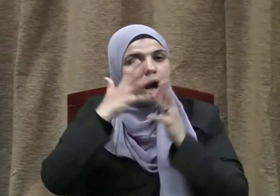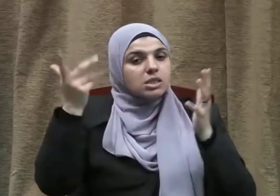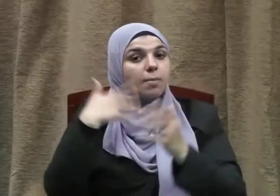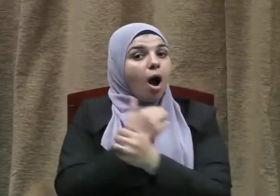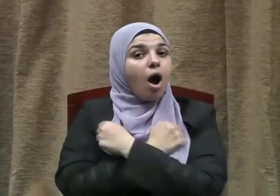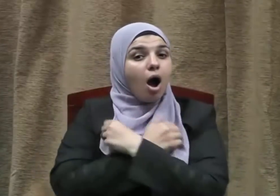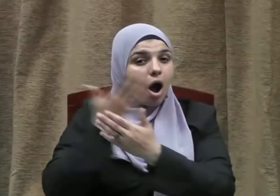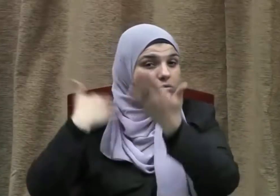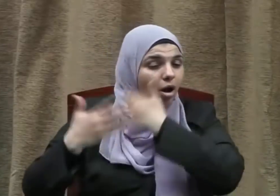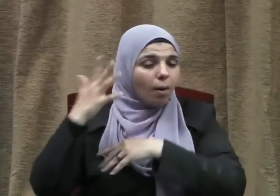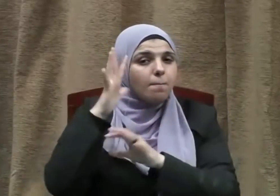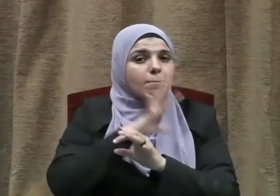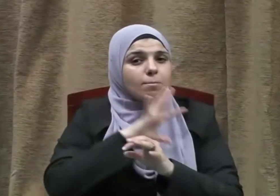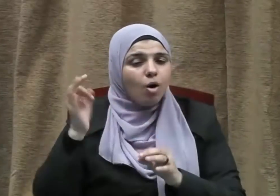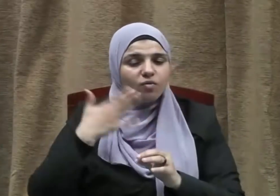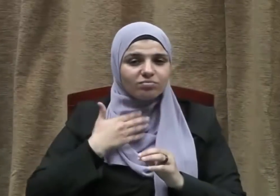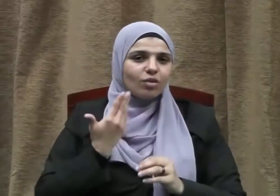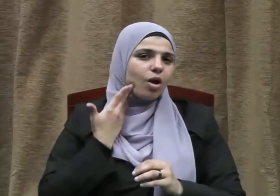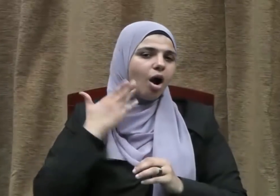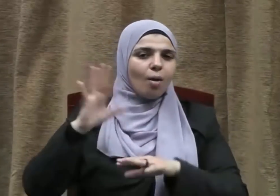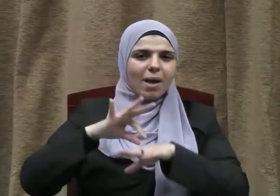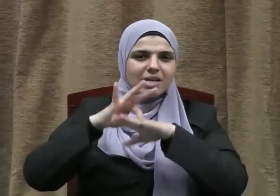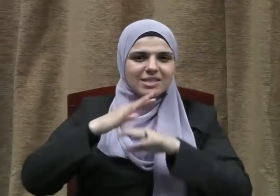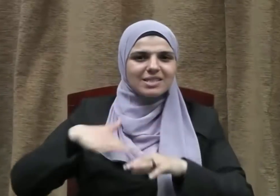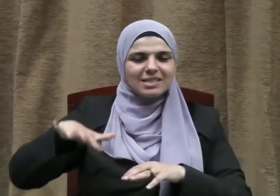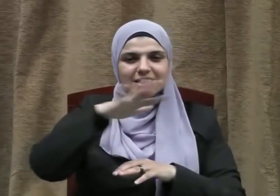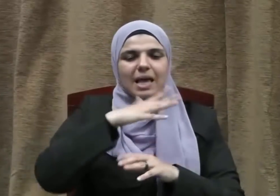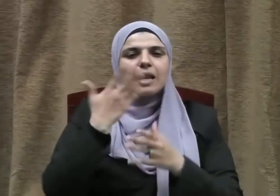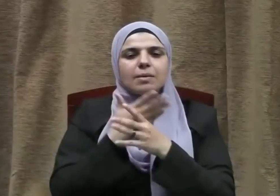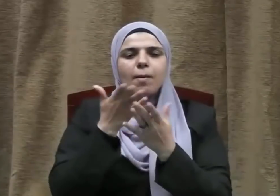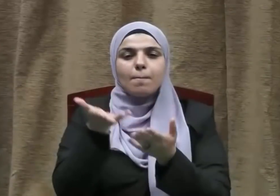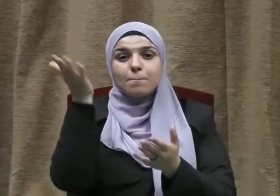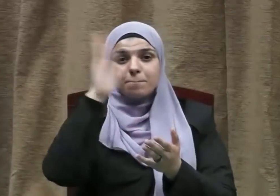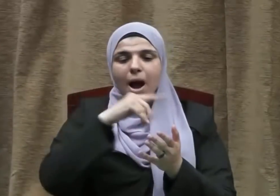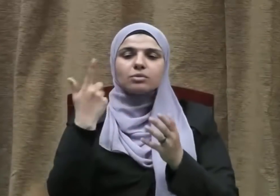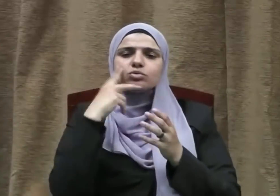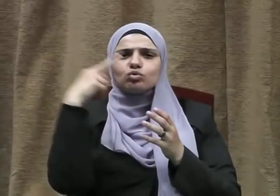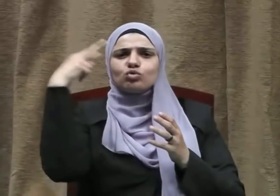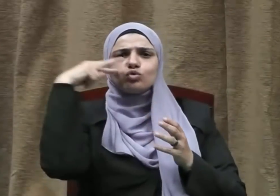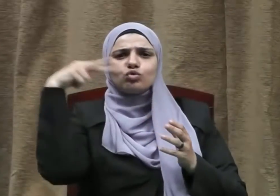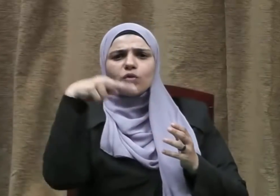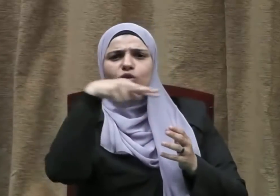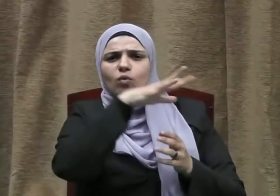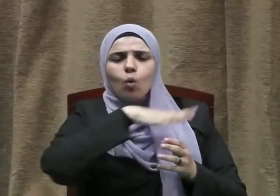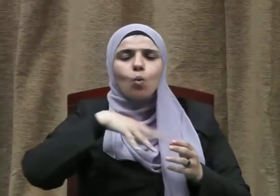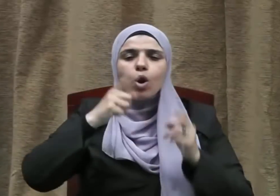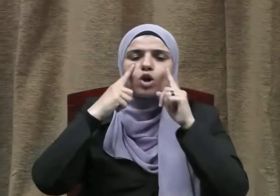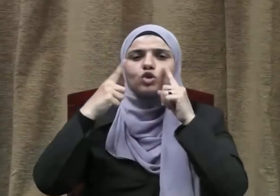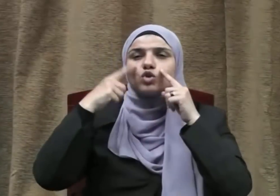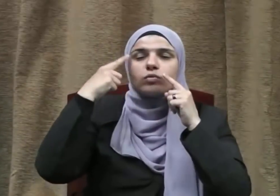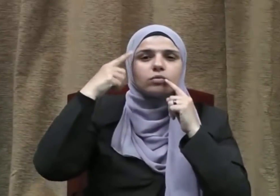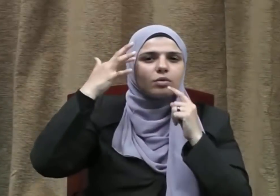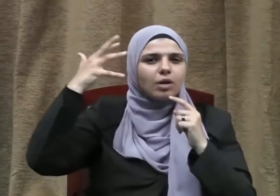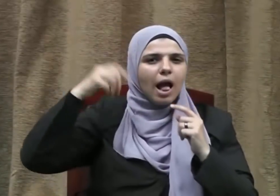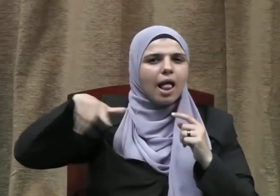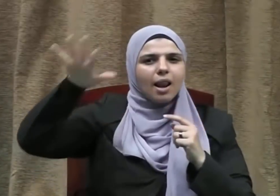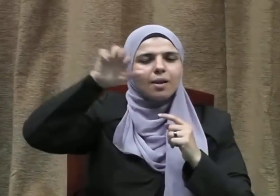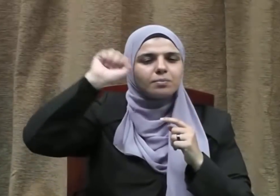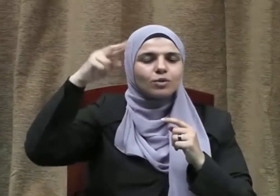وعمق حضارتنا ورقي إنسانيتنا بما يسهم في تكوين الصورة